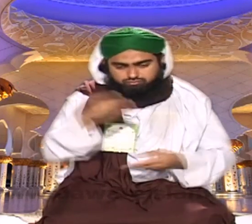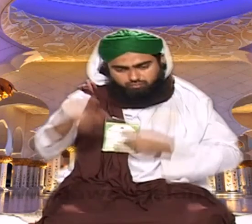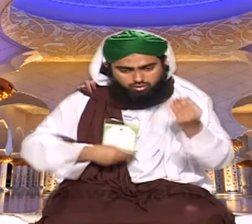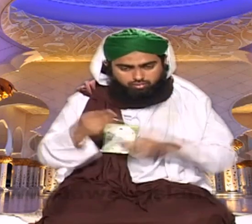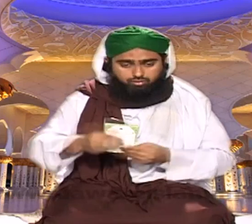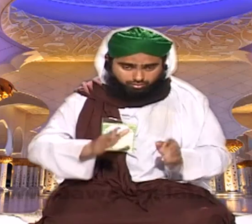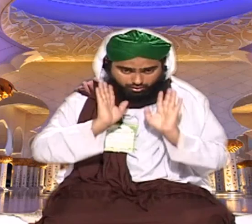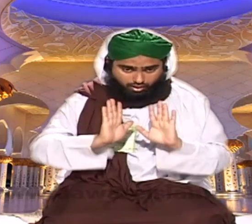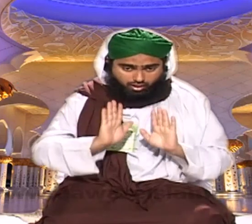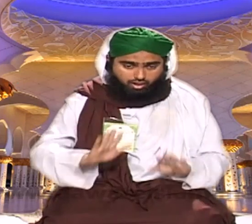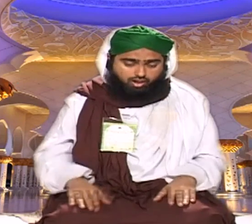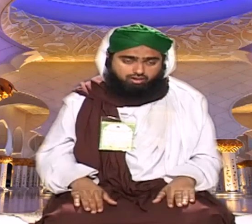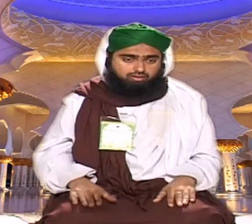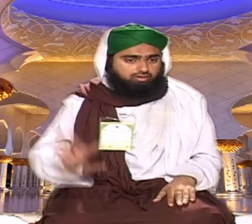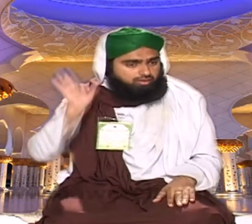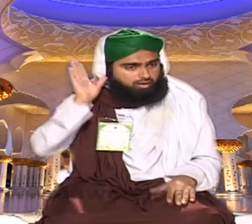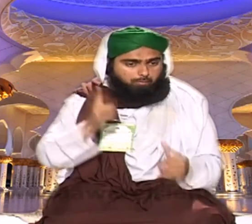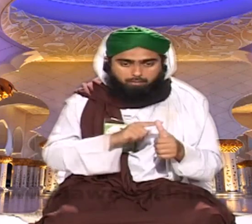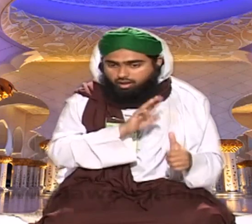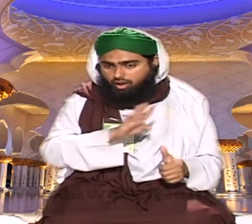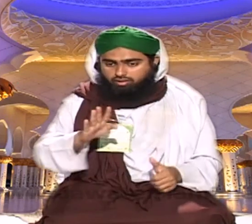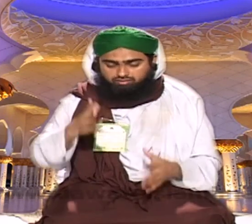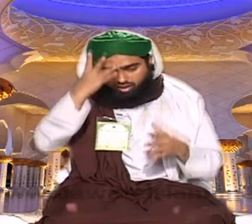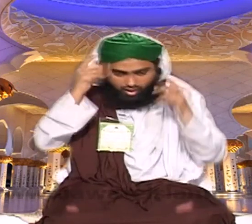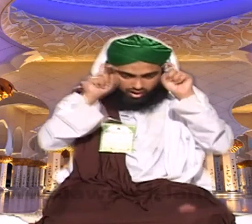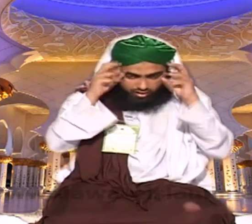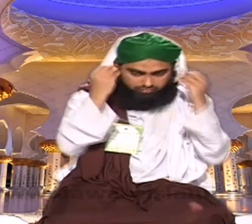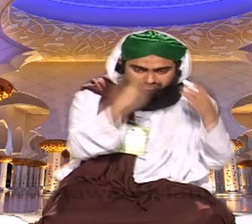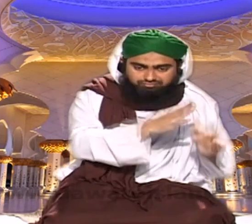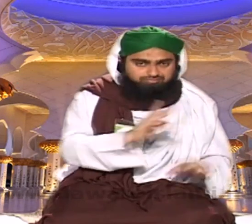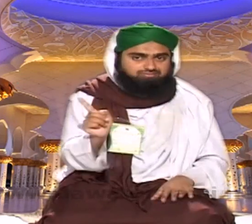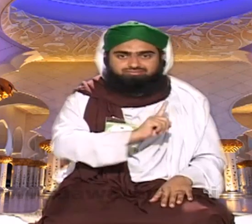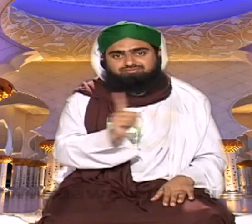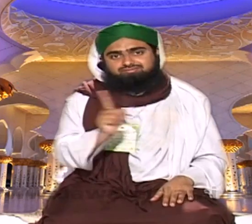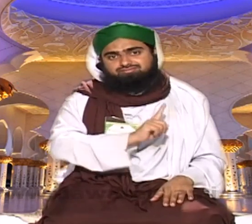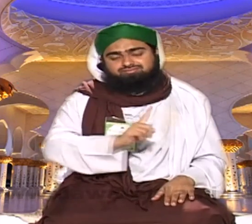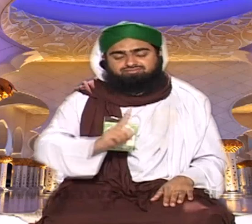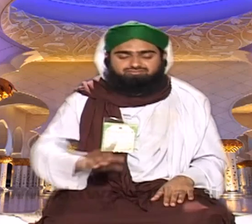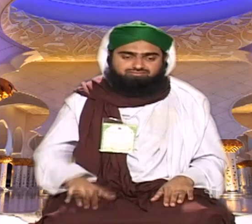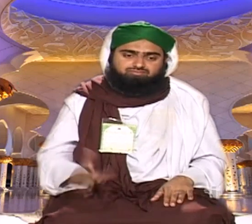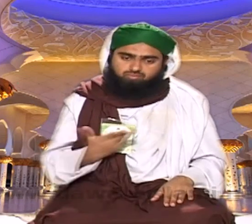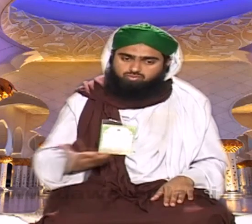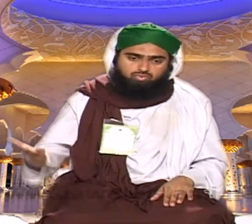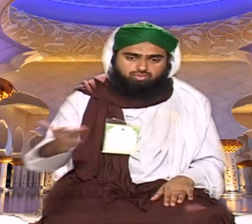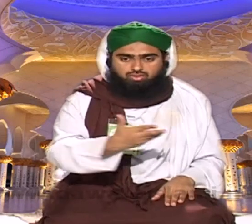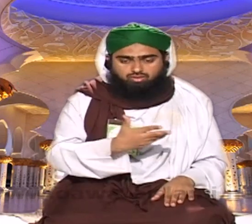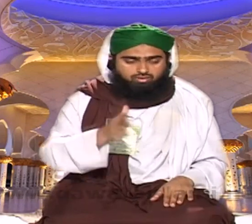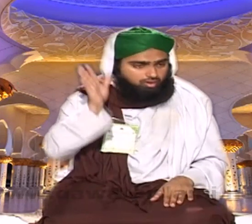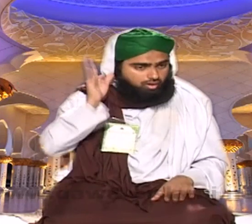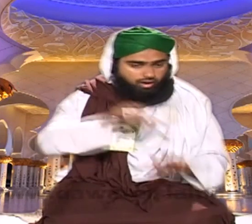عصر سے بھی غافل نہ ہو کہ یہ تو خصوصی تاقید ہے اس کے لئے شپیشلی تو بارال کسی نماز میں غفلت نہیں ہوگی آج سے ہم